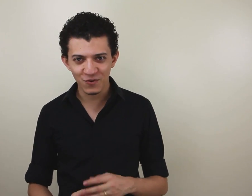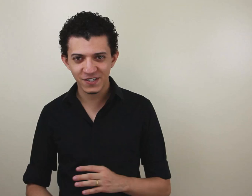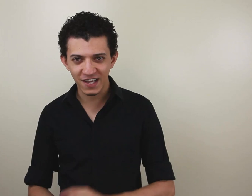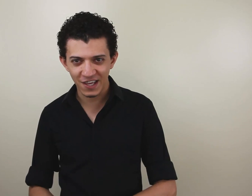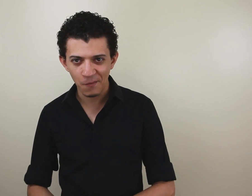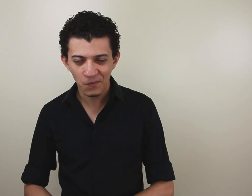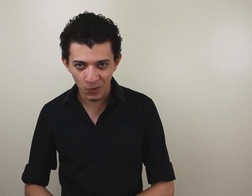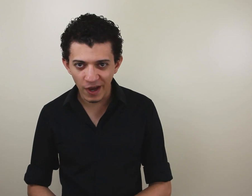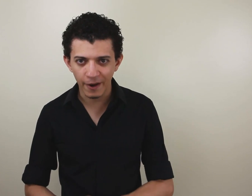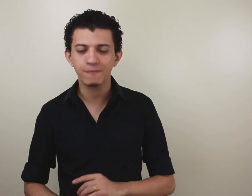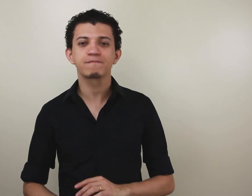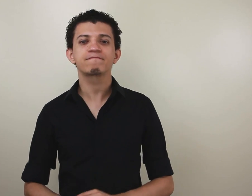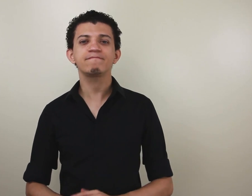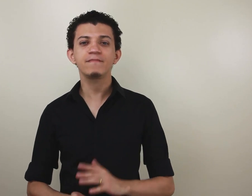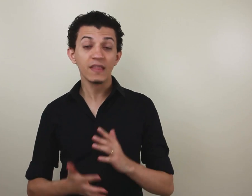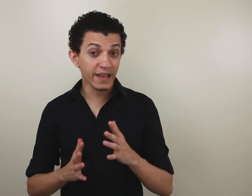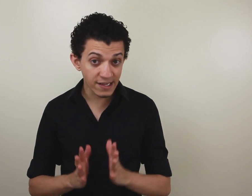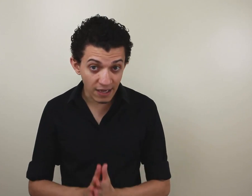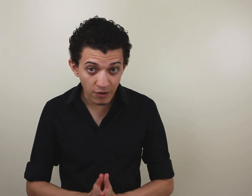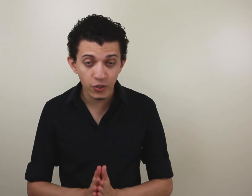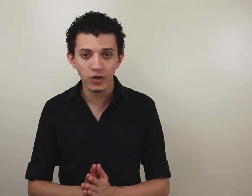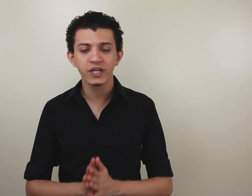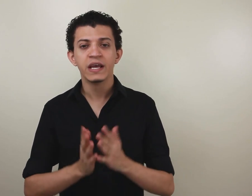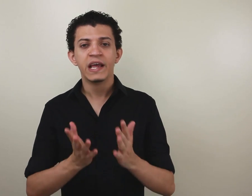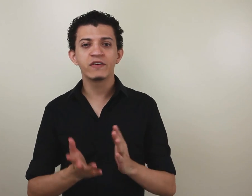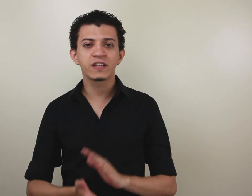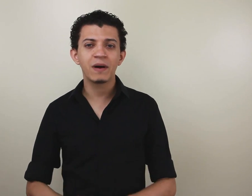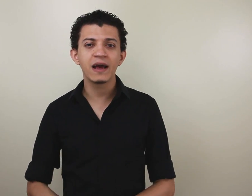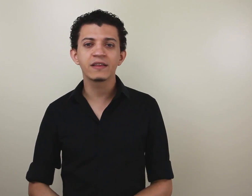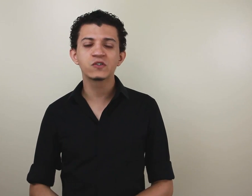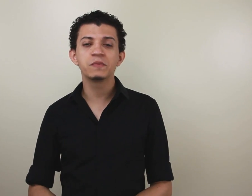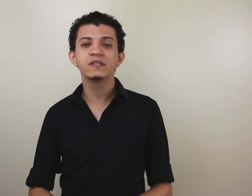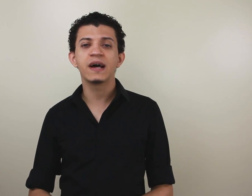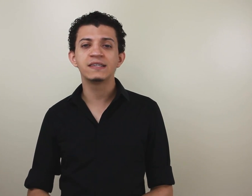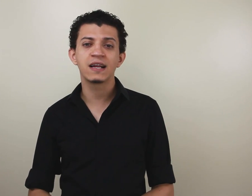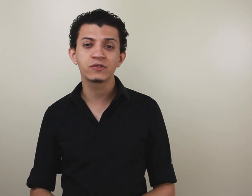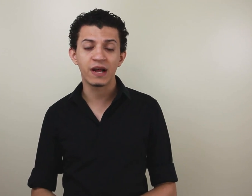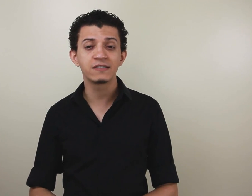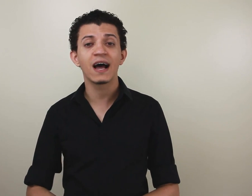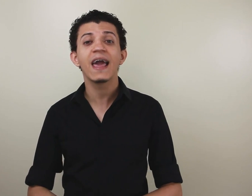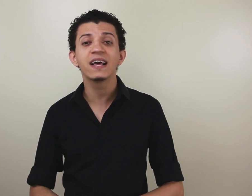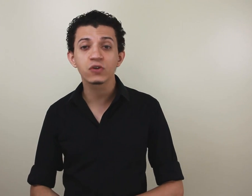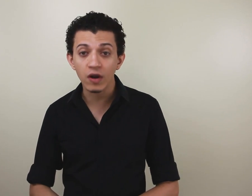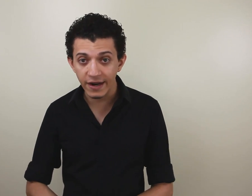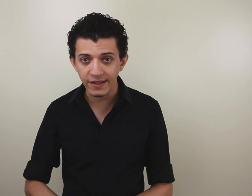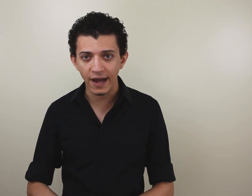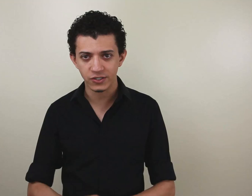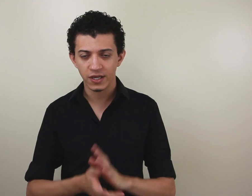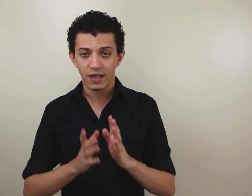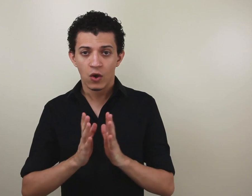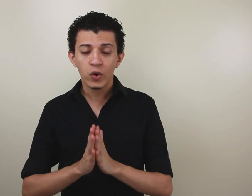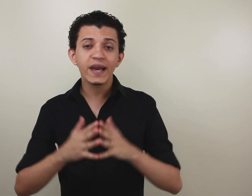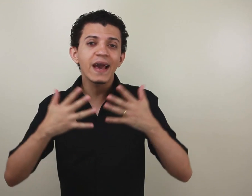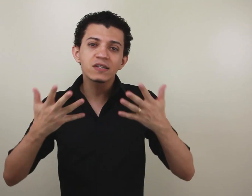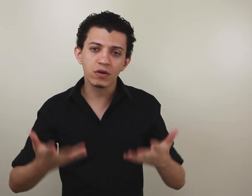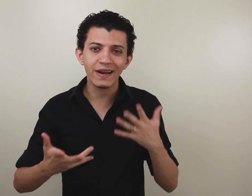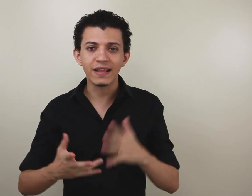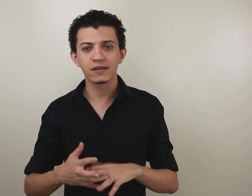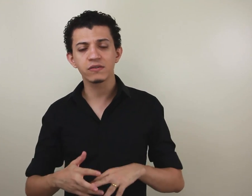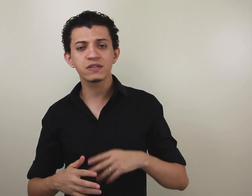com você aqui no canal. E, nessa aula de hoje, a vai trabalhar, então, sobre sinais relacionados à escolaridade. O que é escolaridade? São